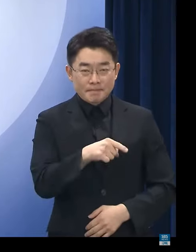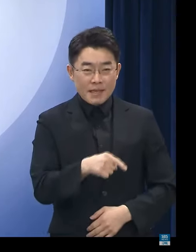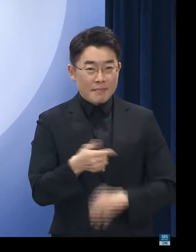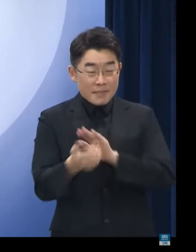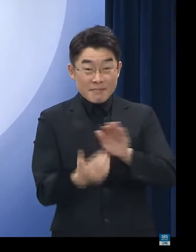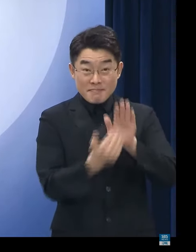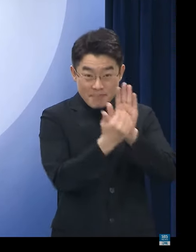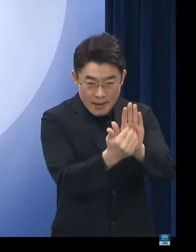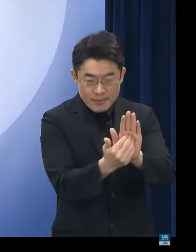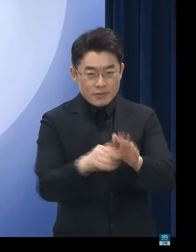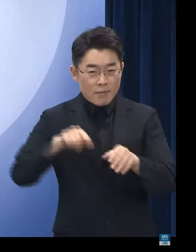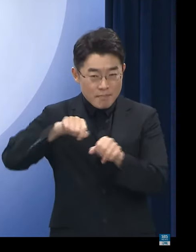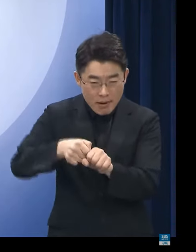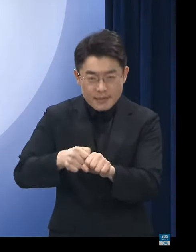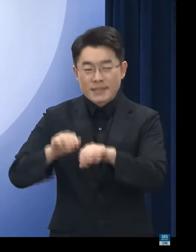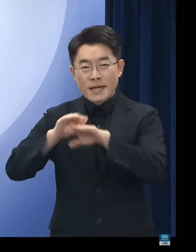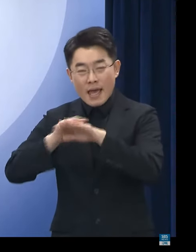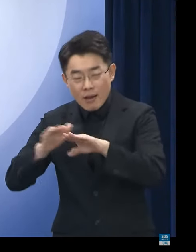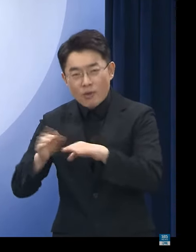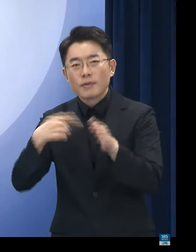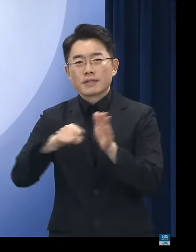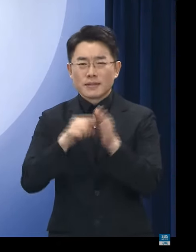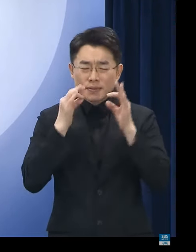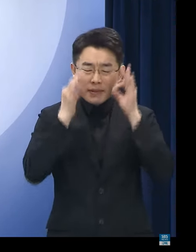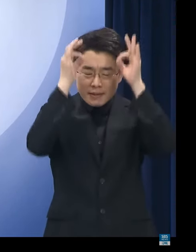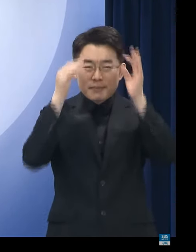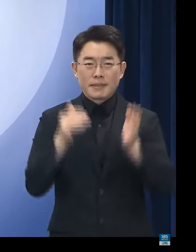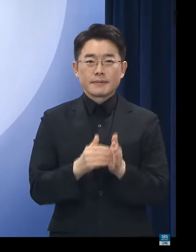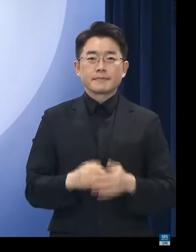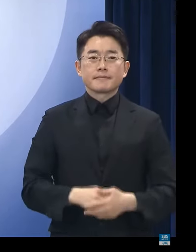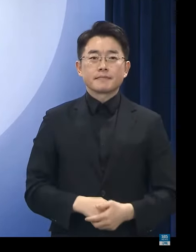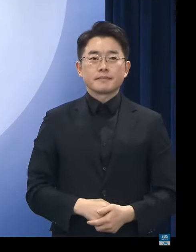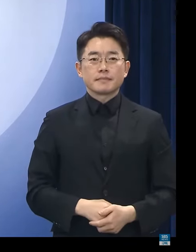처벌에 이르기까지 총력 대응을 해왔습니다.